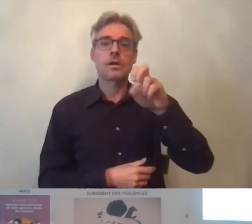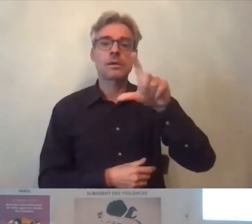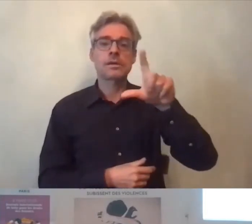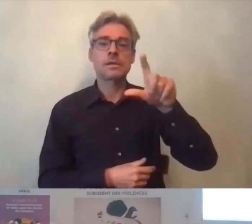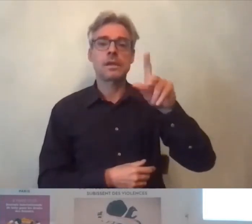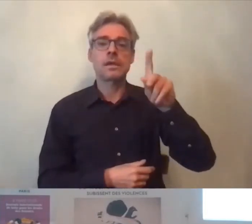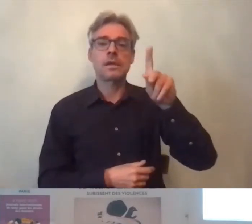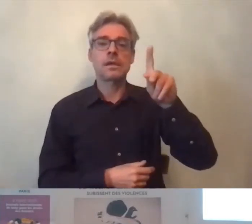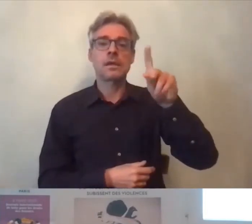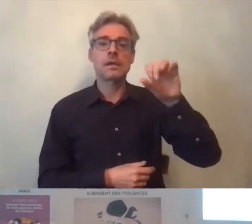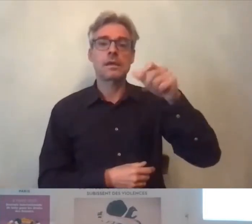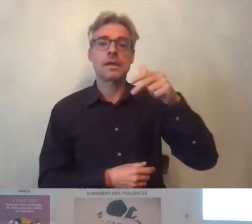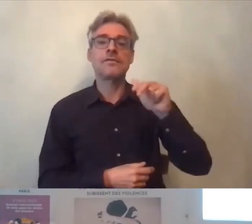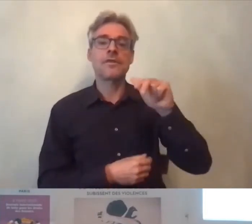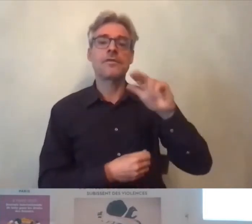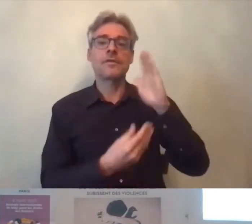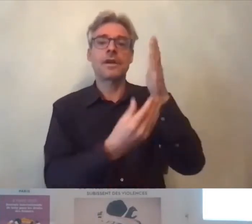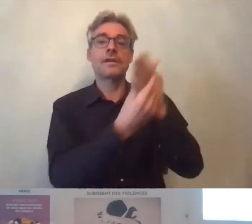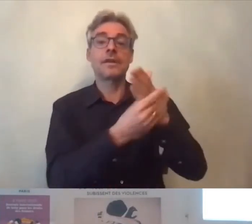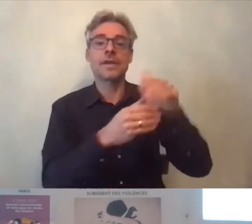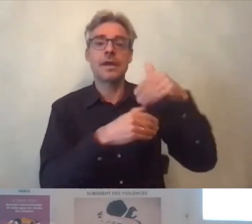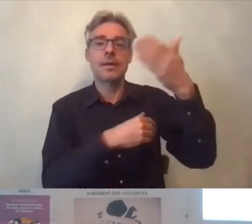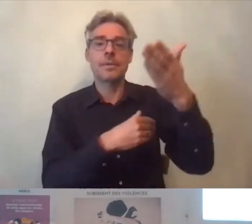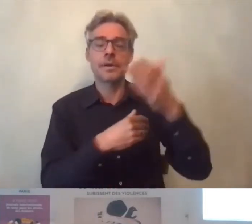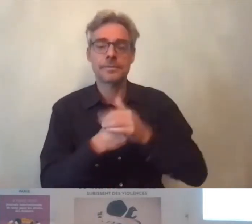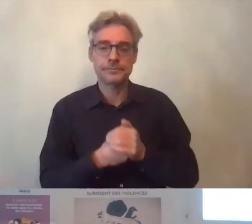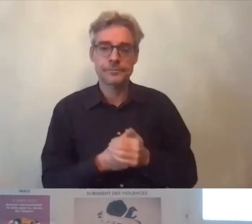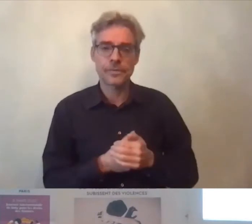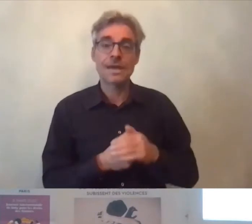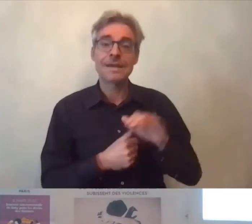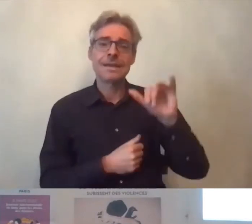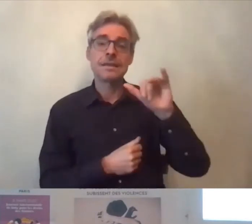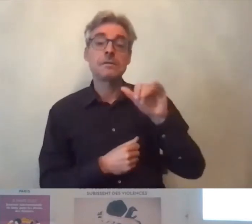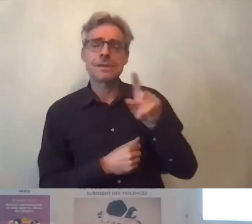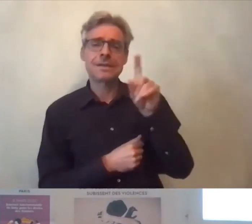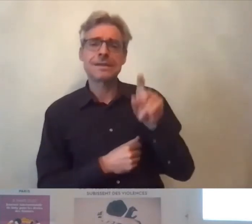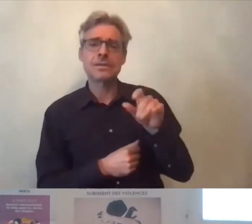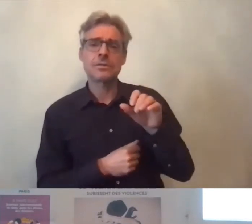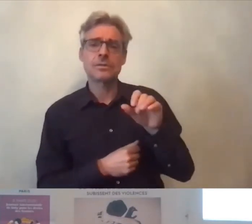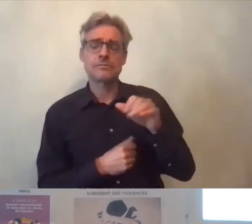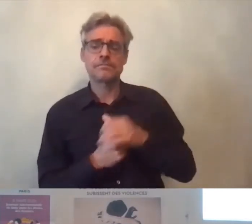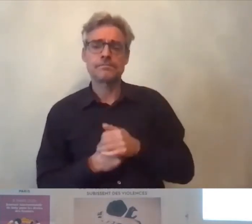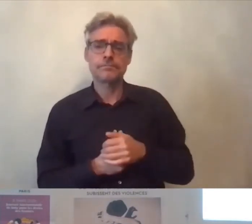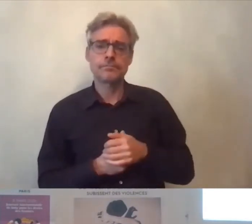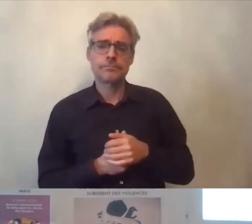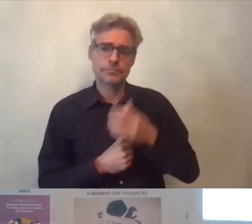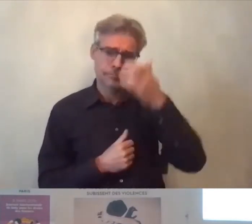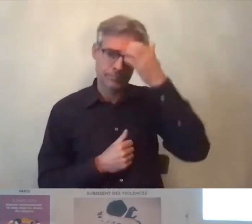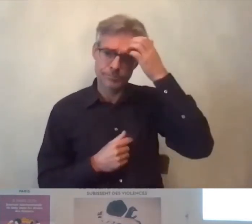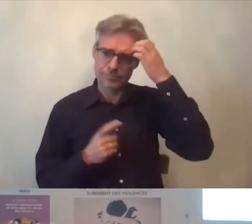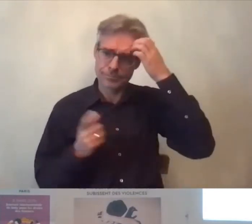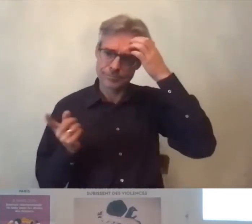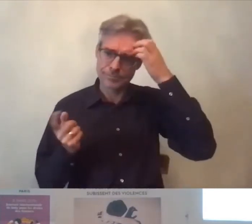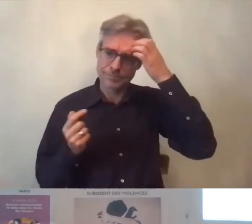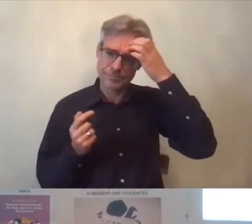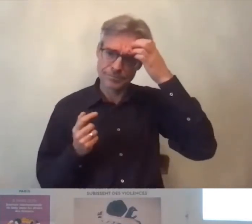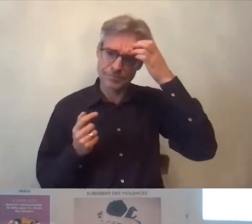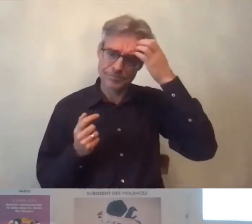qui interviendra tout à l'heure peut-être Isabelle pouvez-vous répondre à la question qui est posée dans le question-réponse